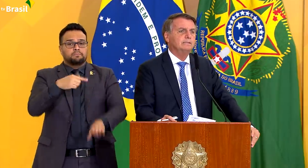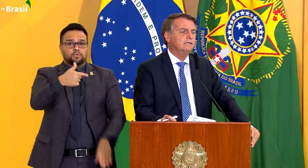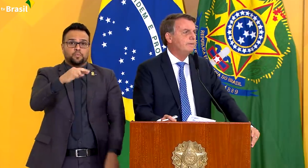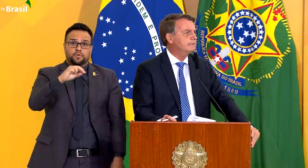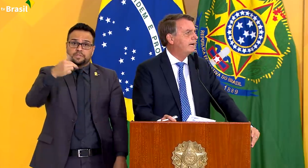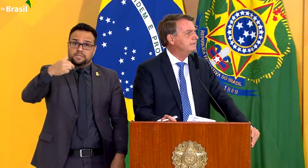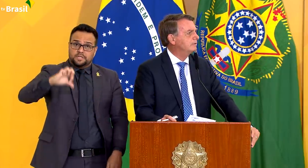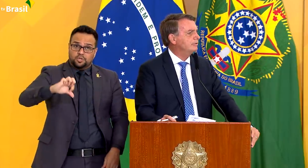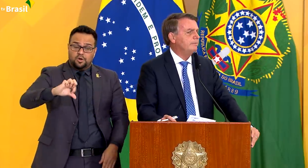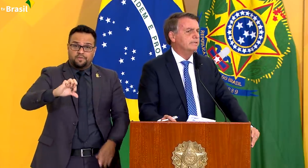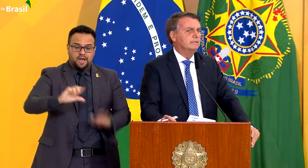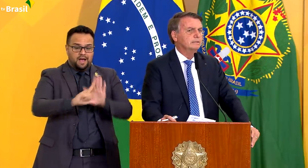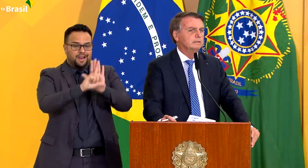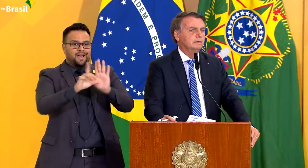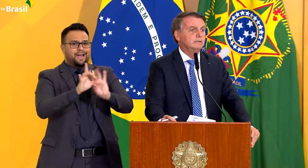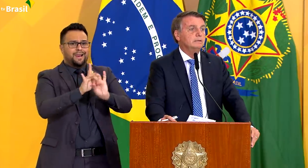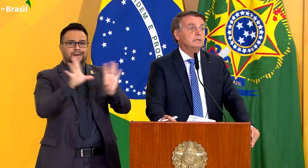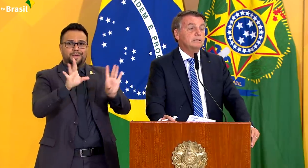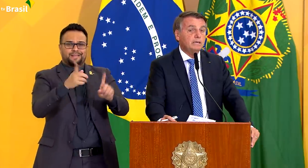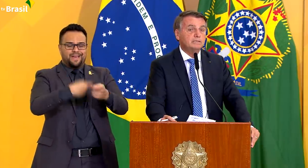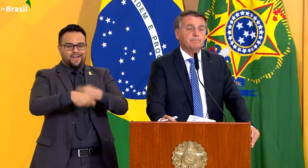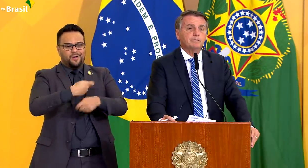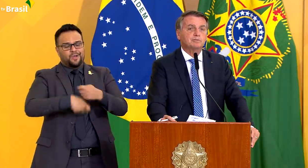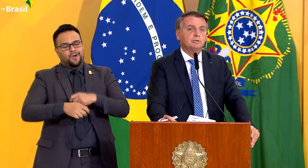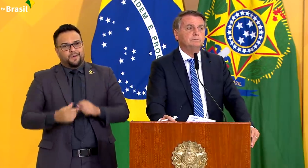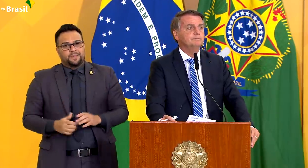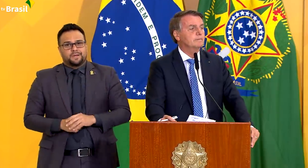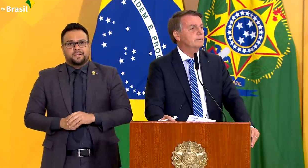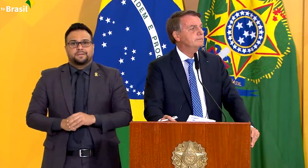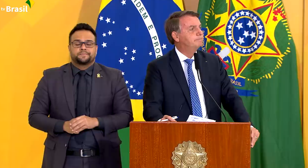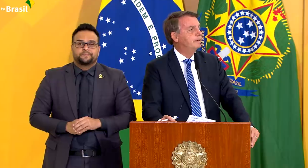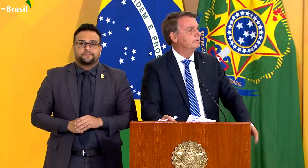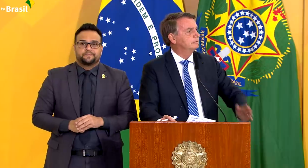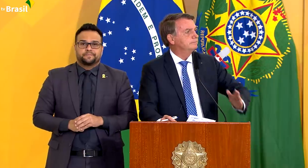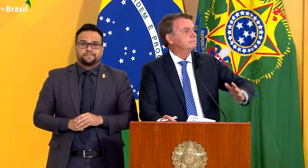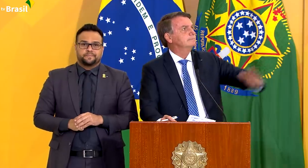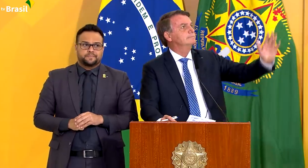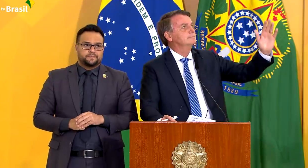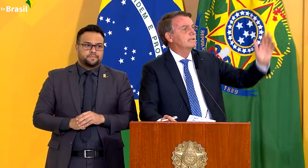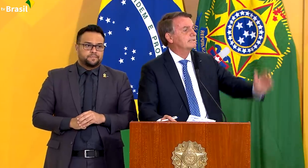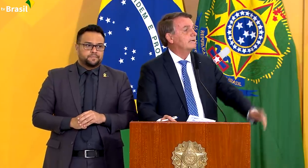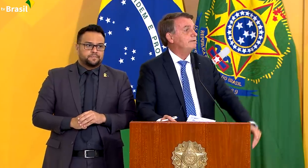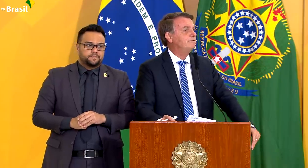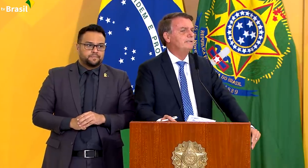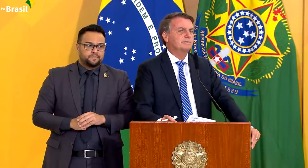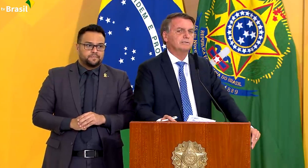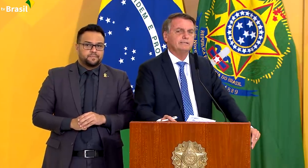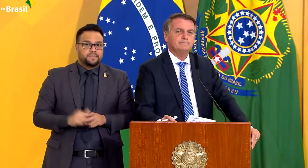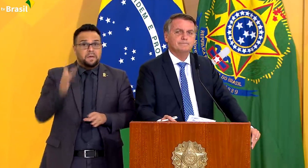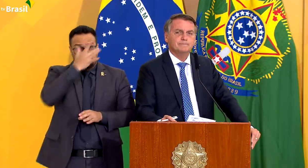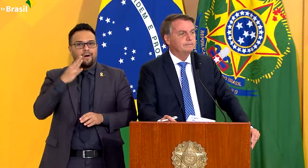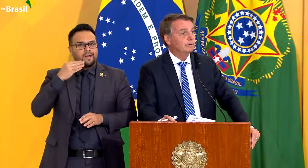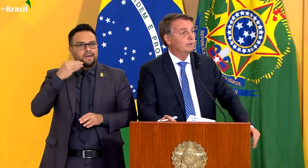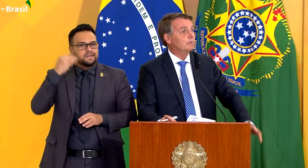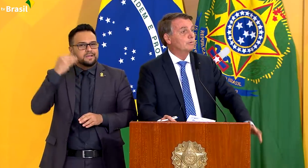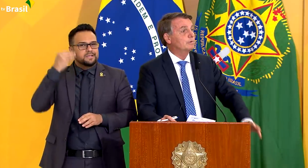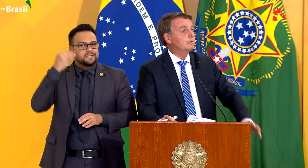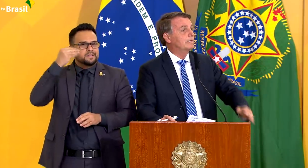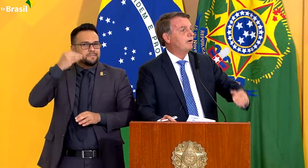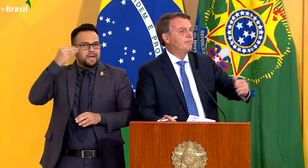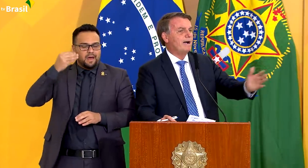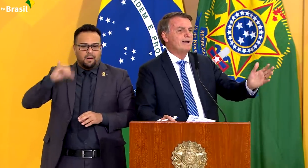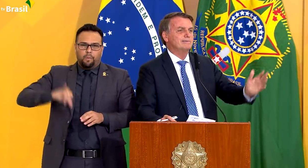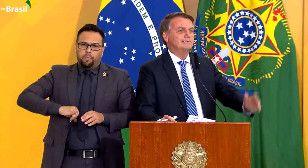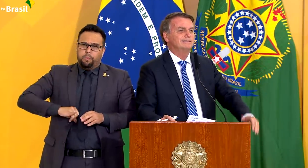com a lei da liberdade econômica. Quem já passou pelo sacrifício, pelo